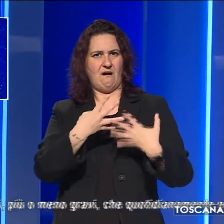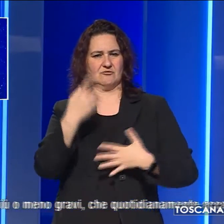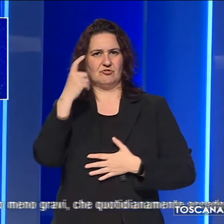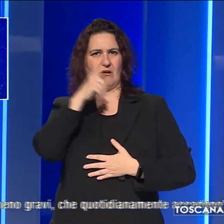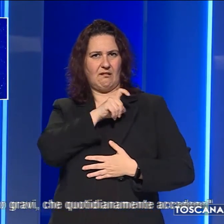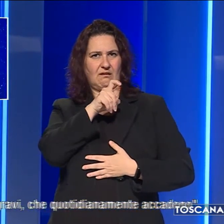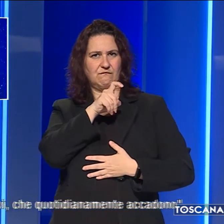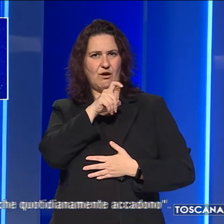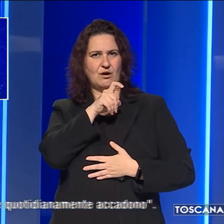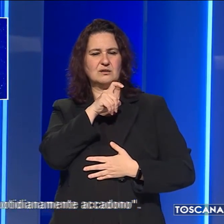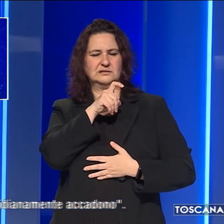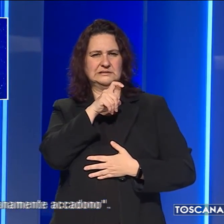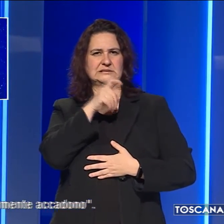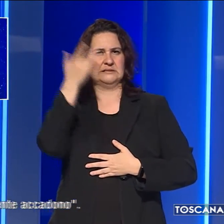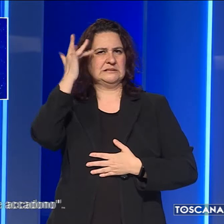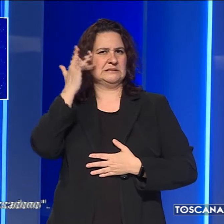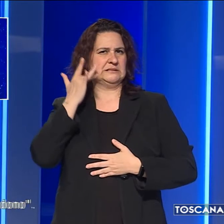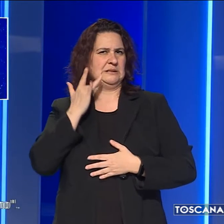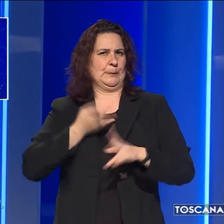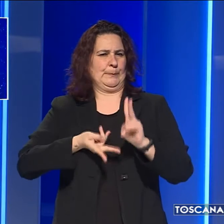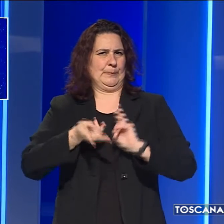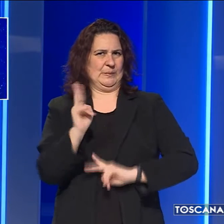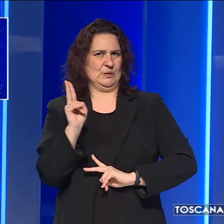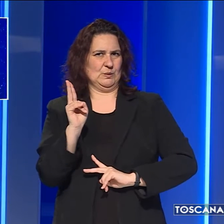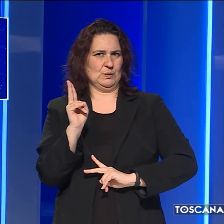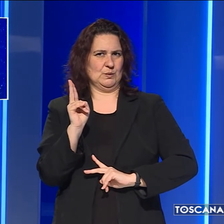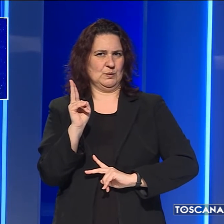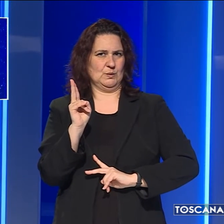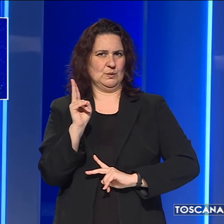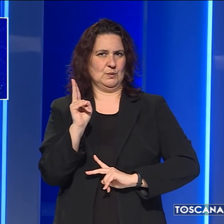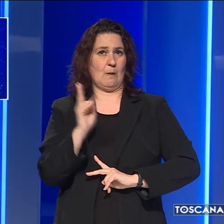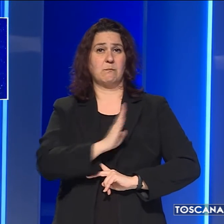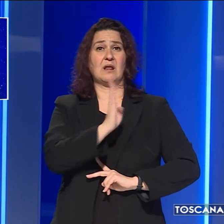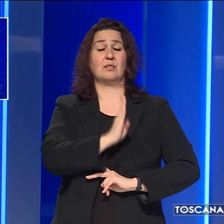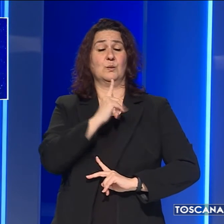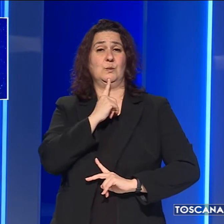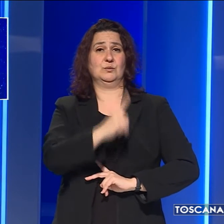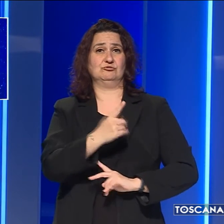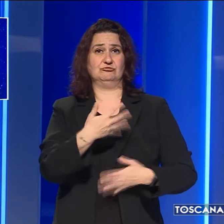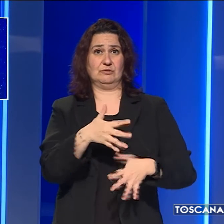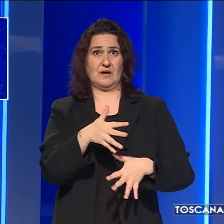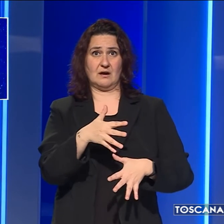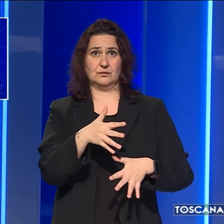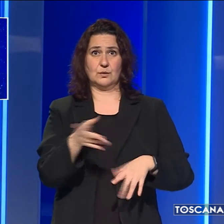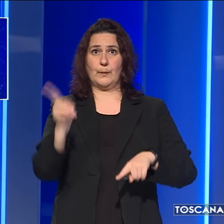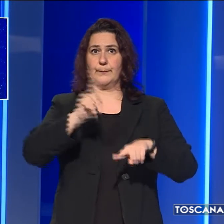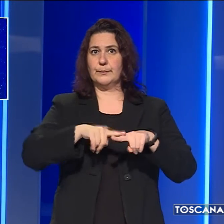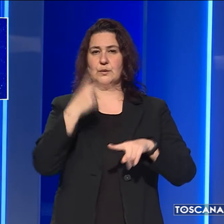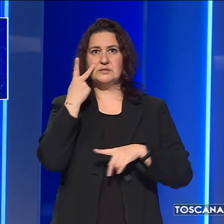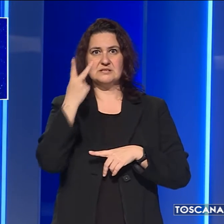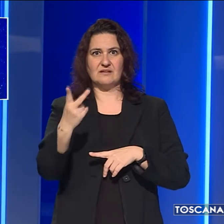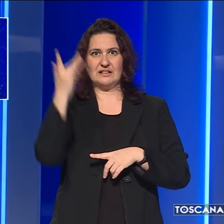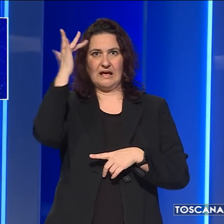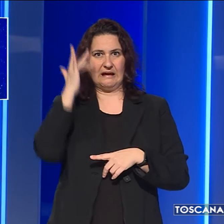sono più che critiche, sottolinea Beneduci. E oltre agli evidenti